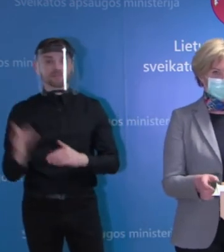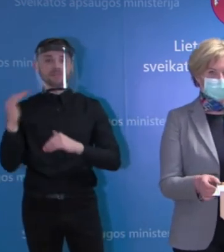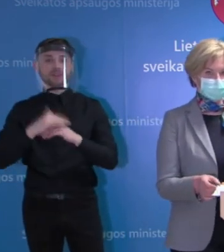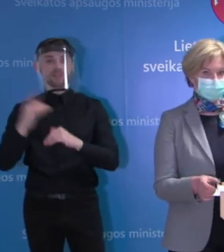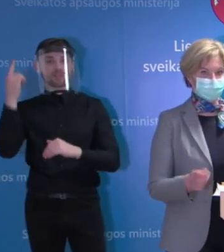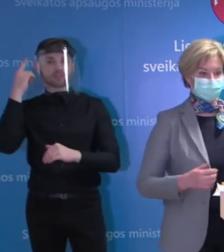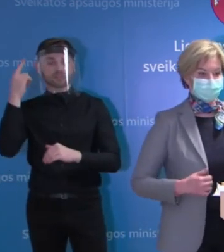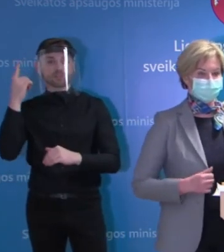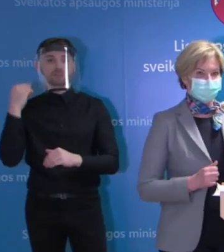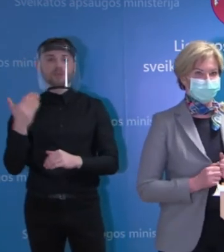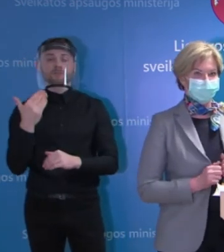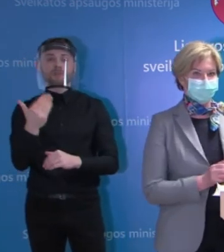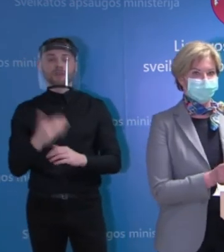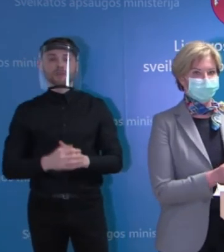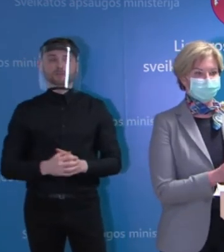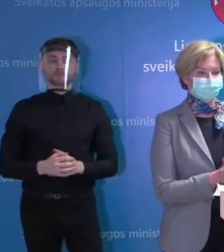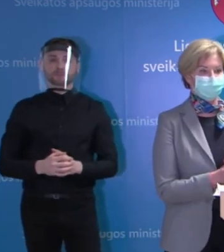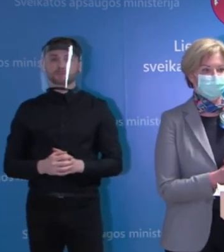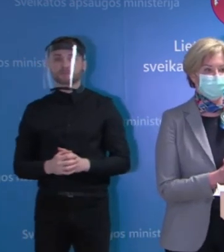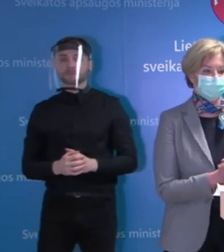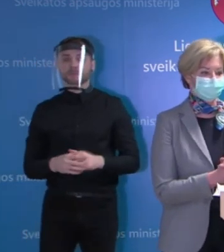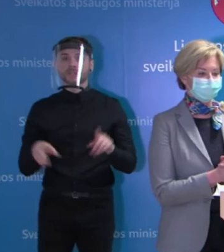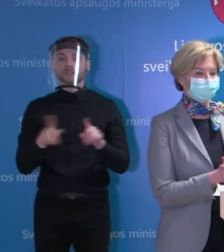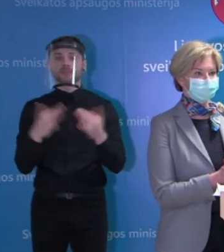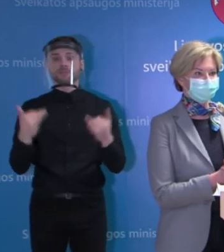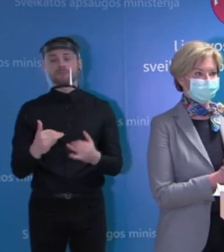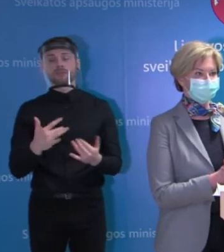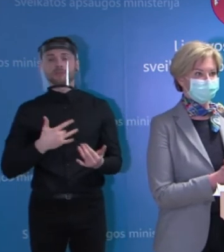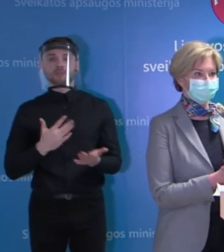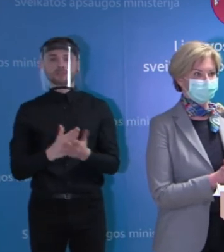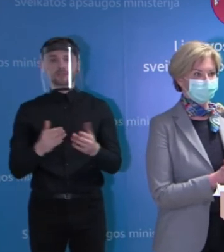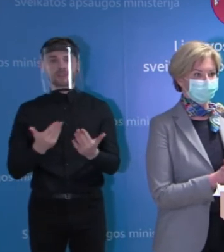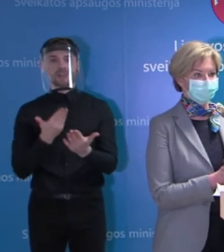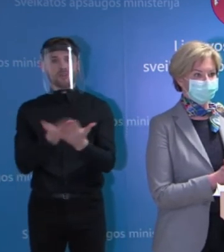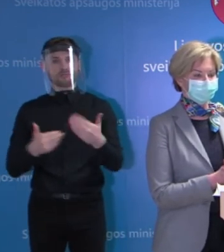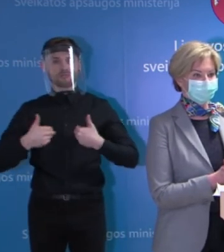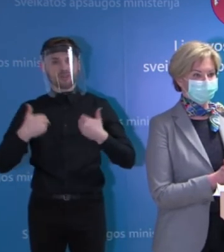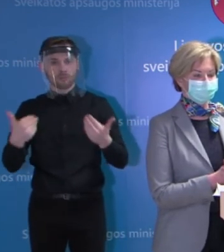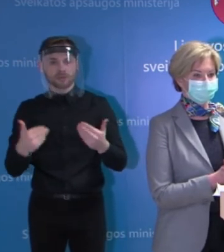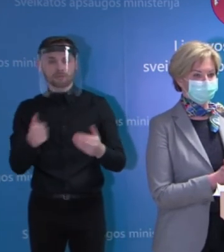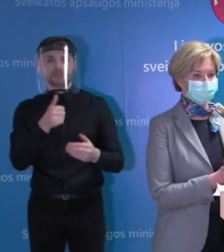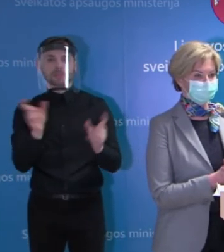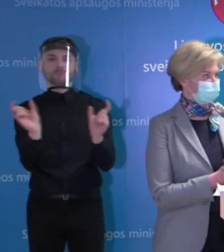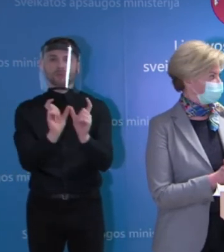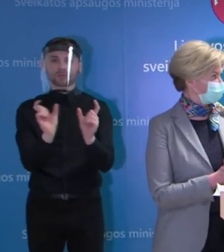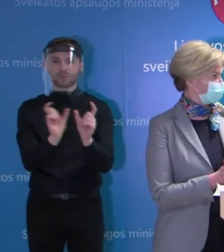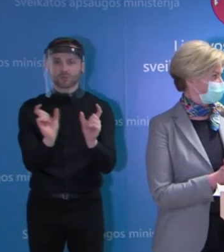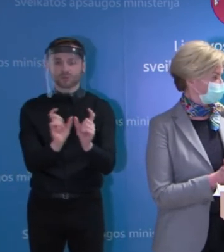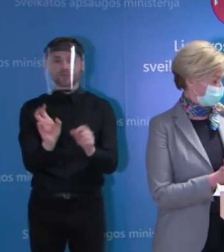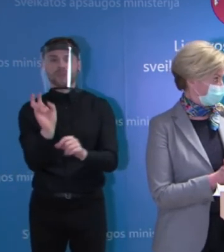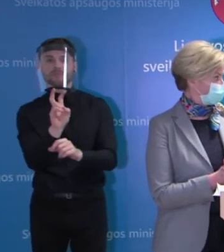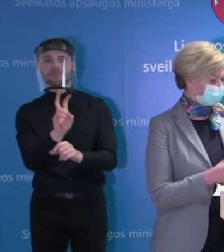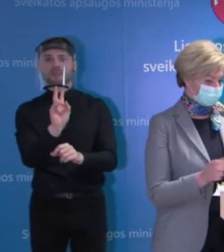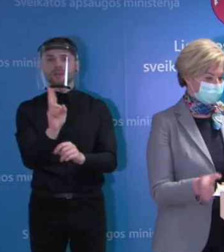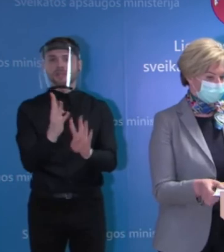domisi. Ar neplanuojama rekomendacija įinantiems į priekybos bei paslaugų vietas matuoti temperatūrą, pakeisti